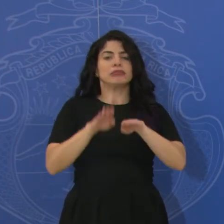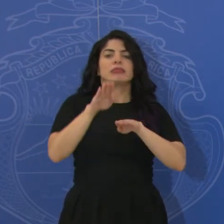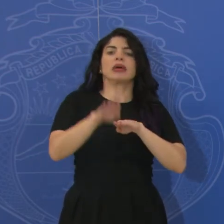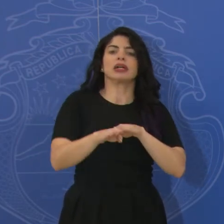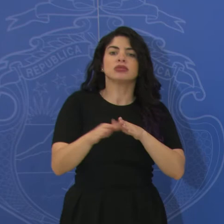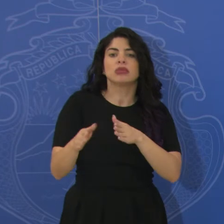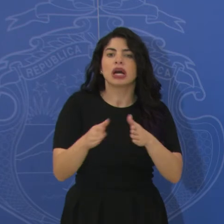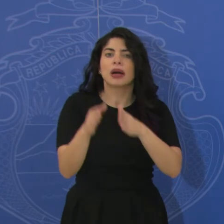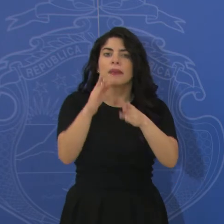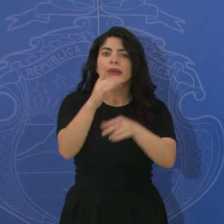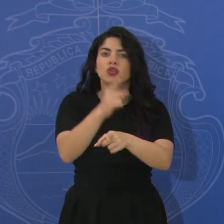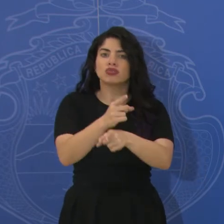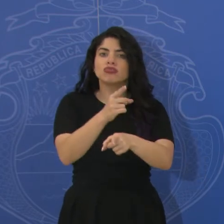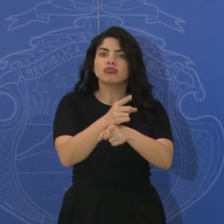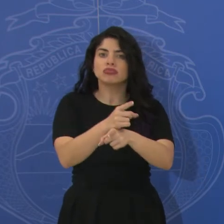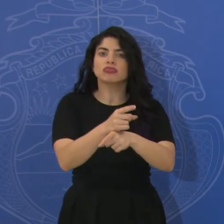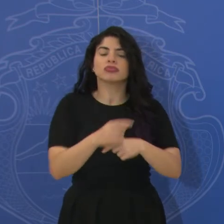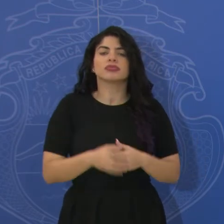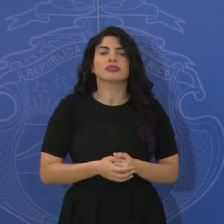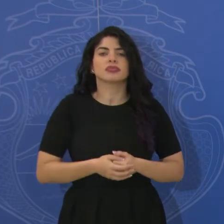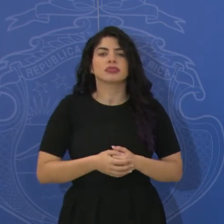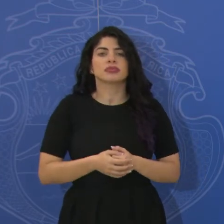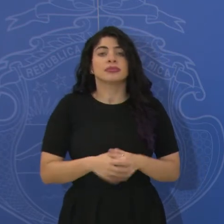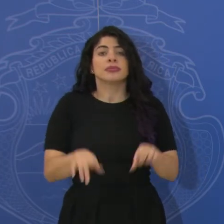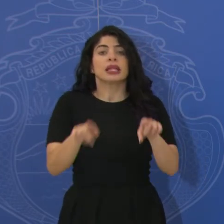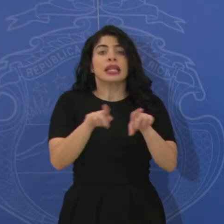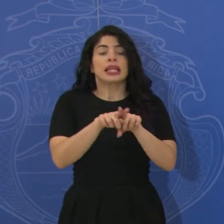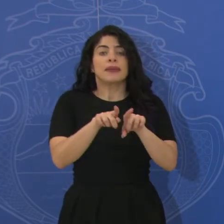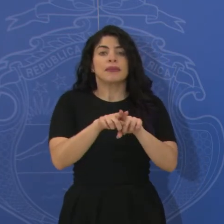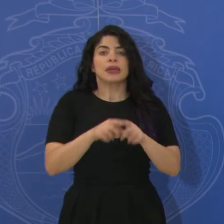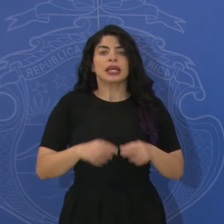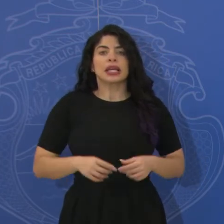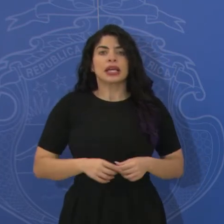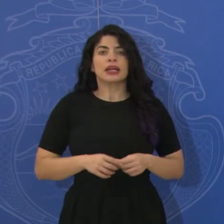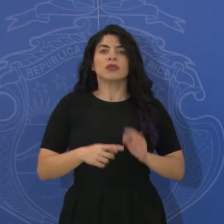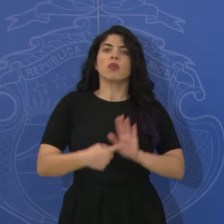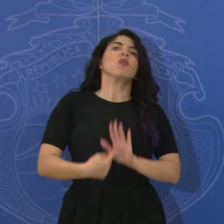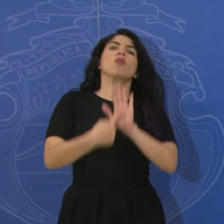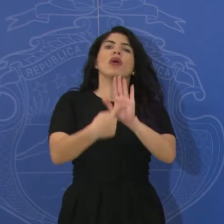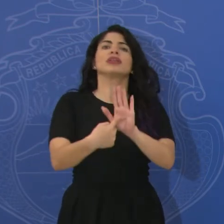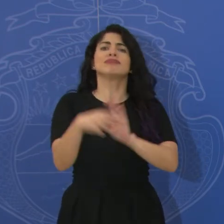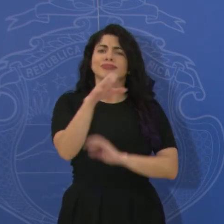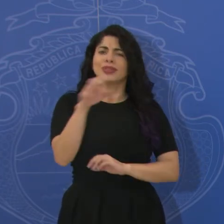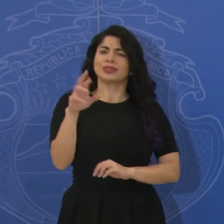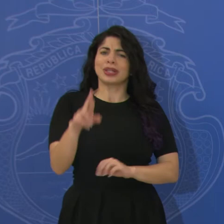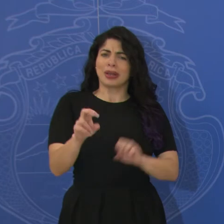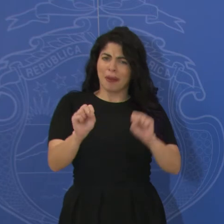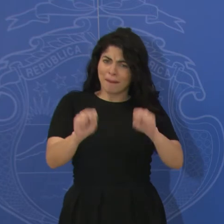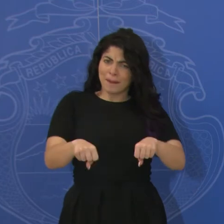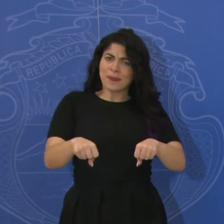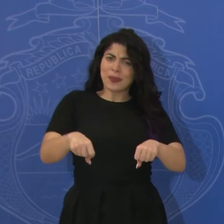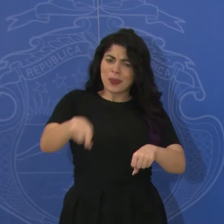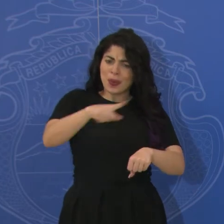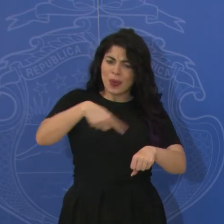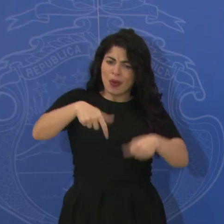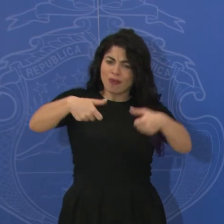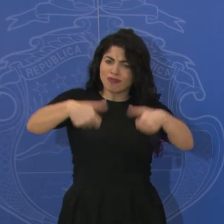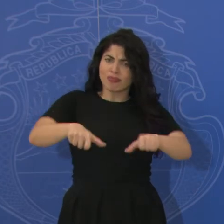dirección correcta. Dimos además muestra de que Costa Rica puede ponerse de acuerdo,